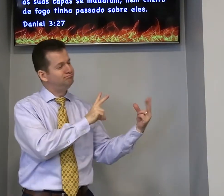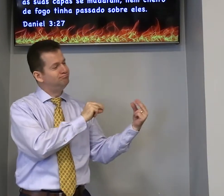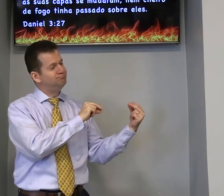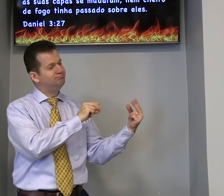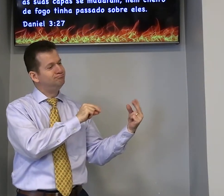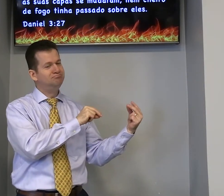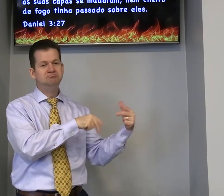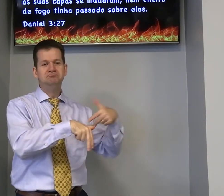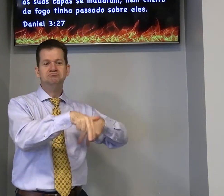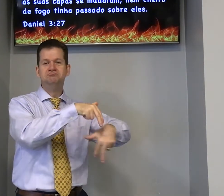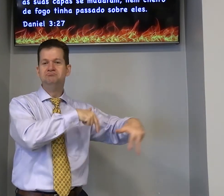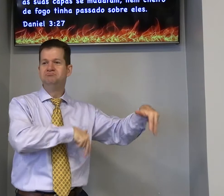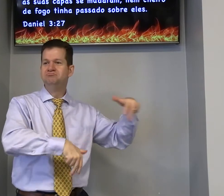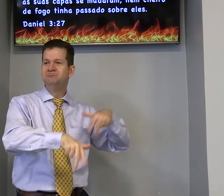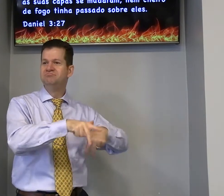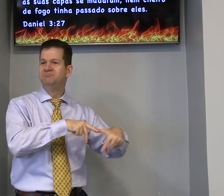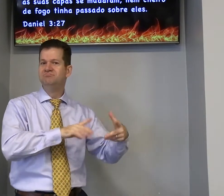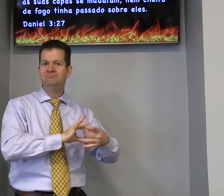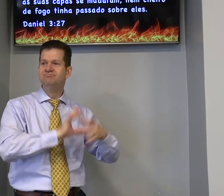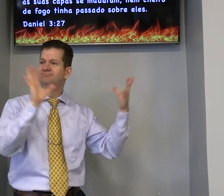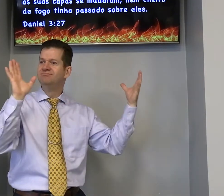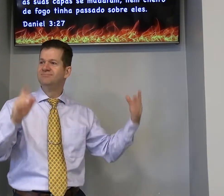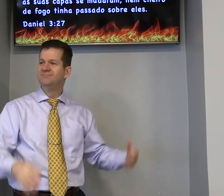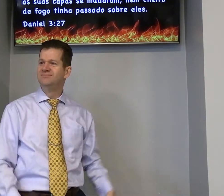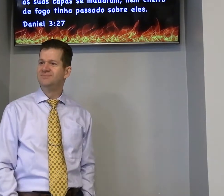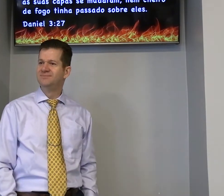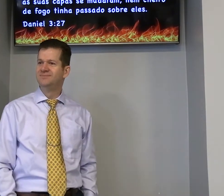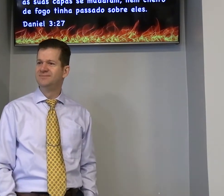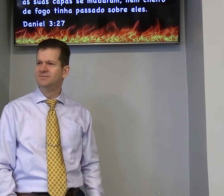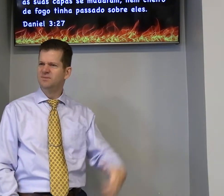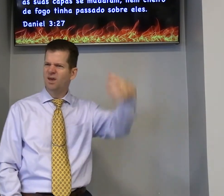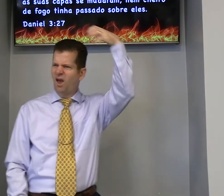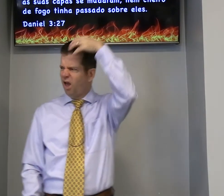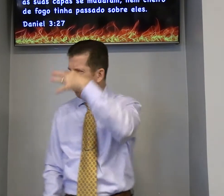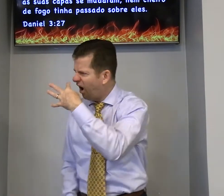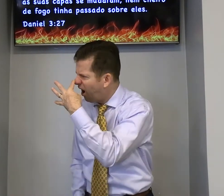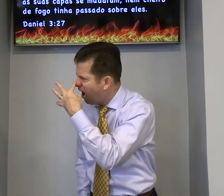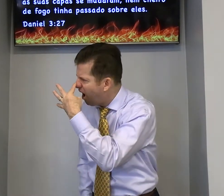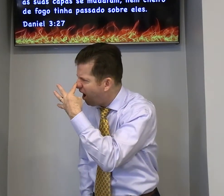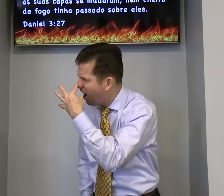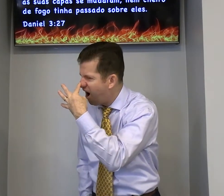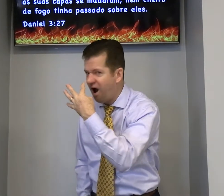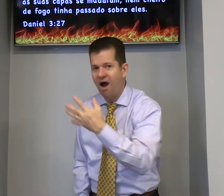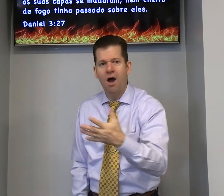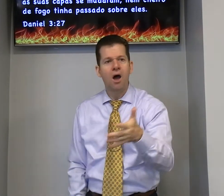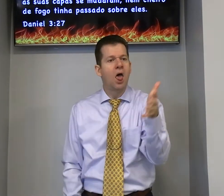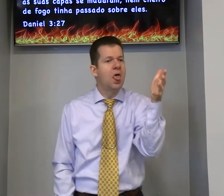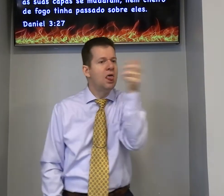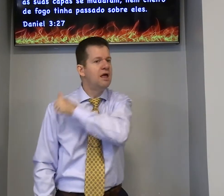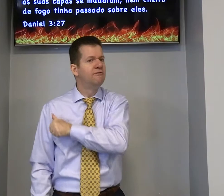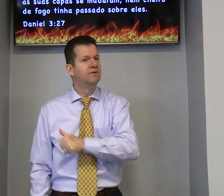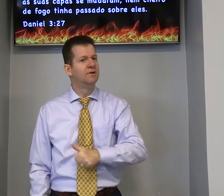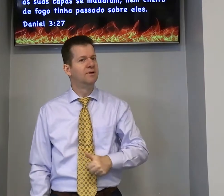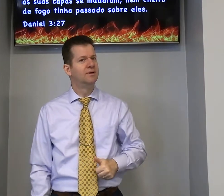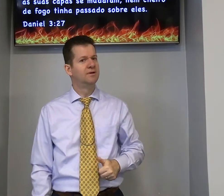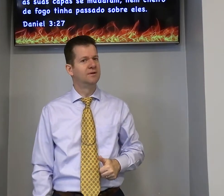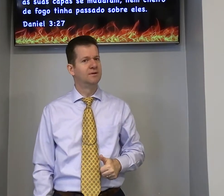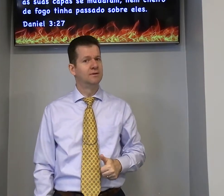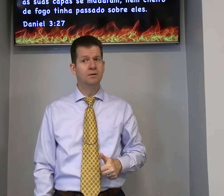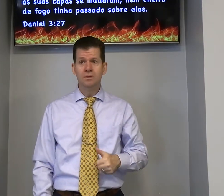o rei andando dentro das fornalhas de fogo livre conversando com Deus Deus deu